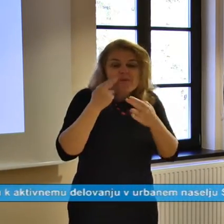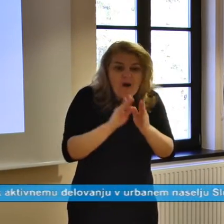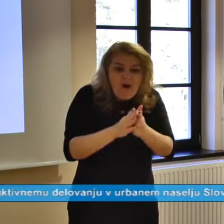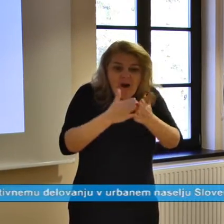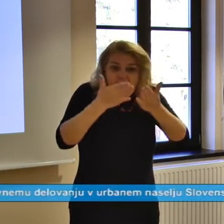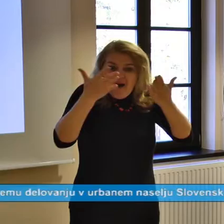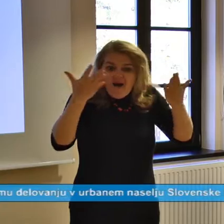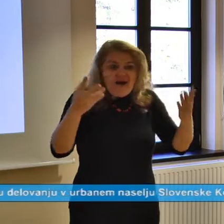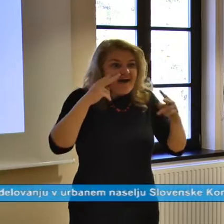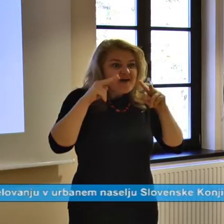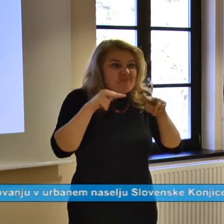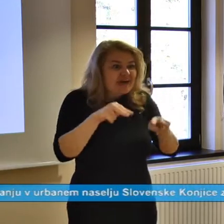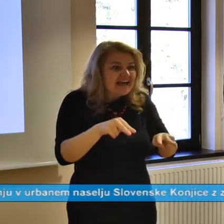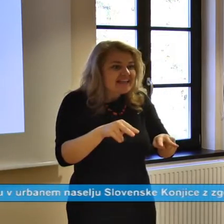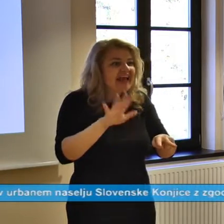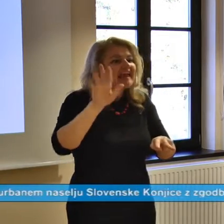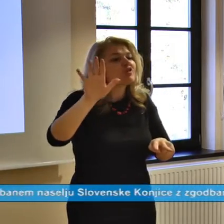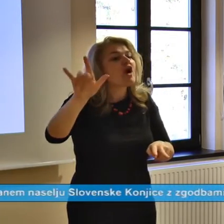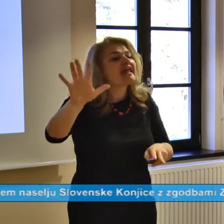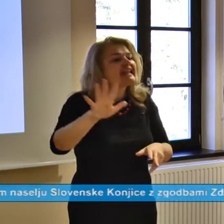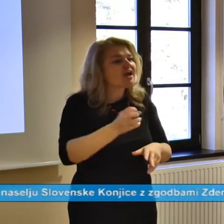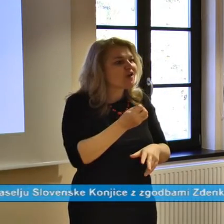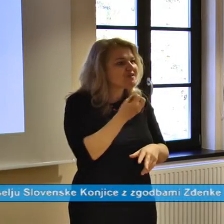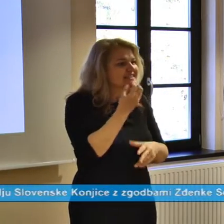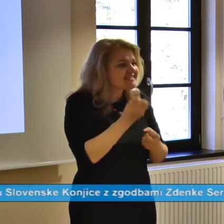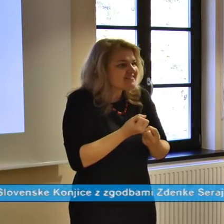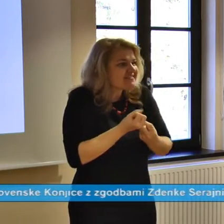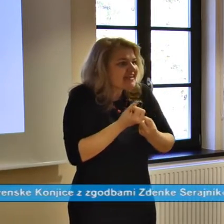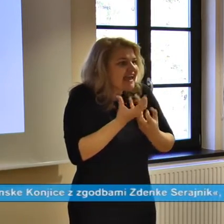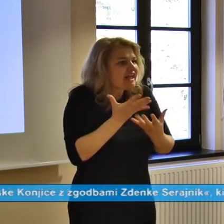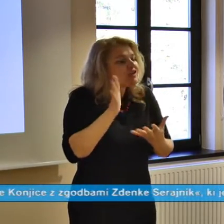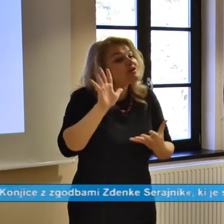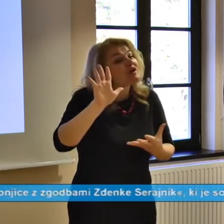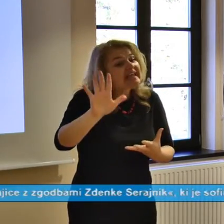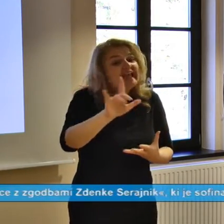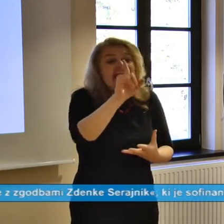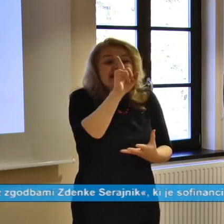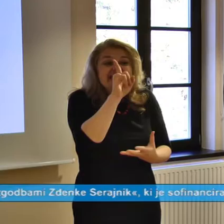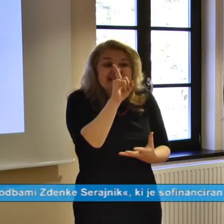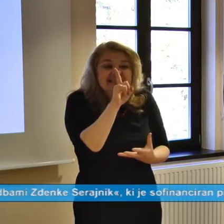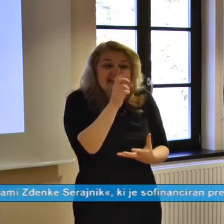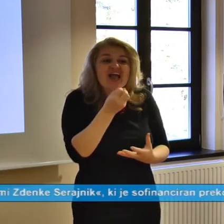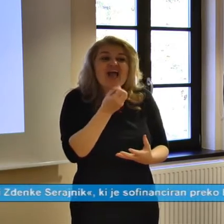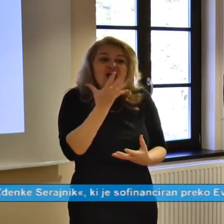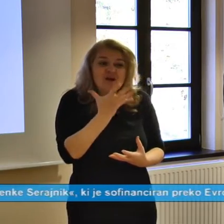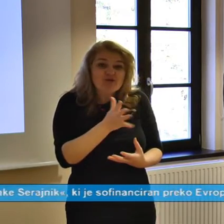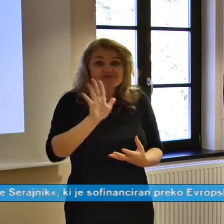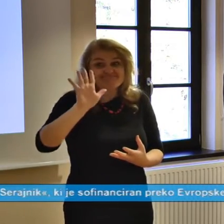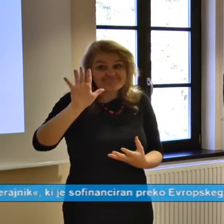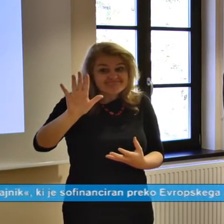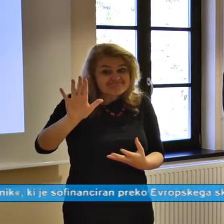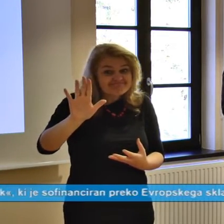in njeno cel. So njeno njih negožni. So tiste strani,